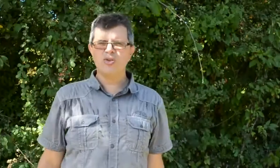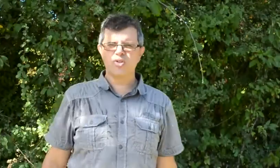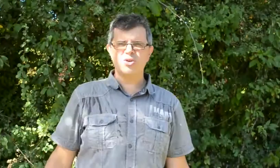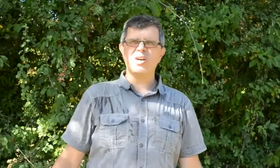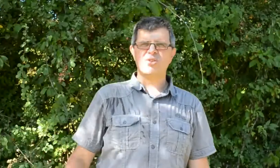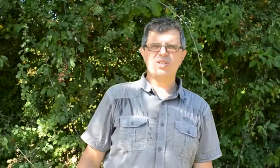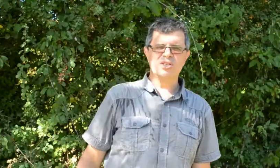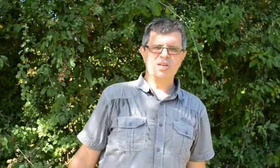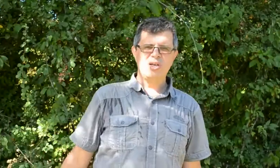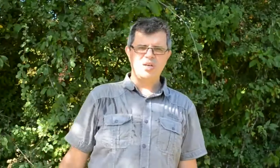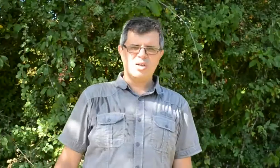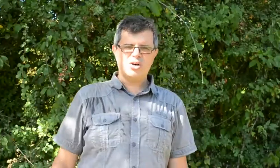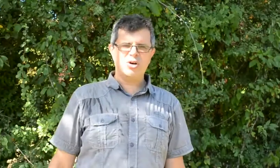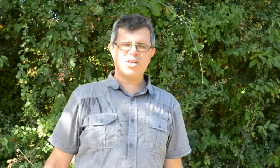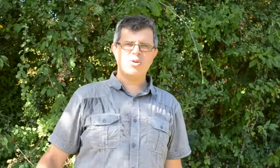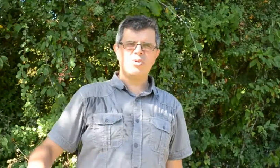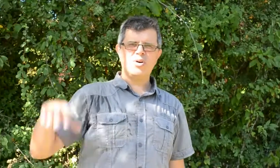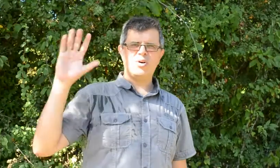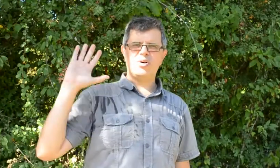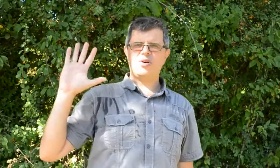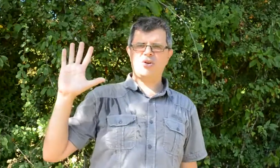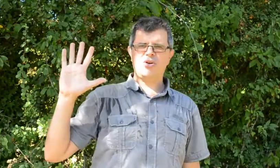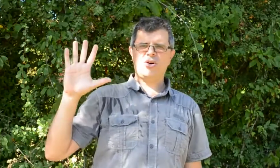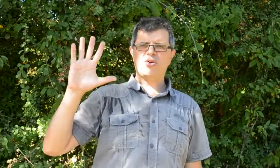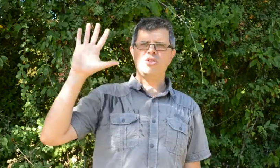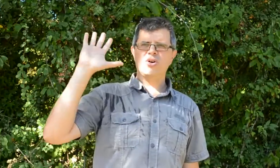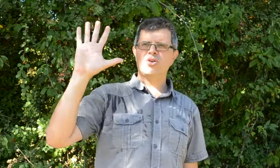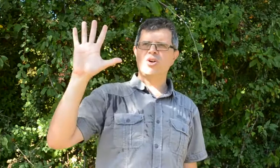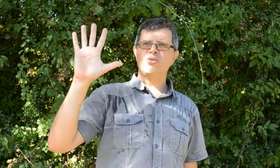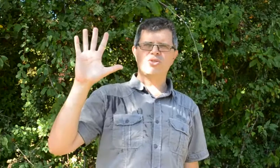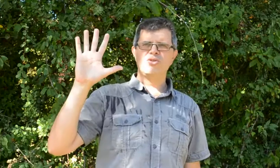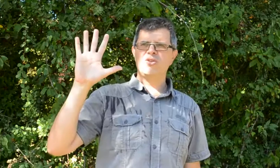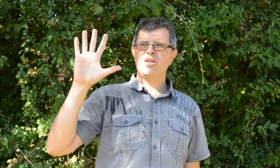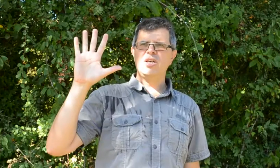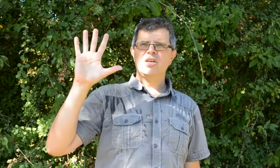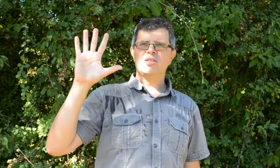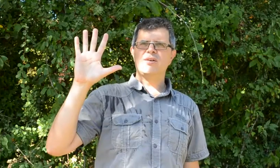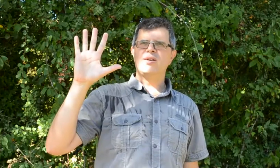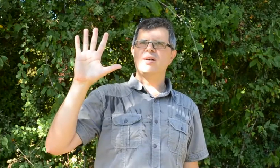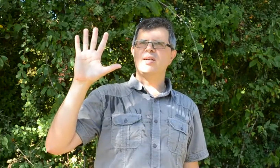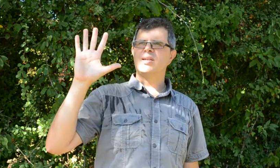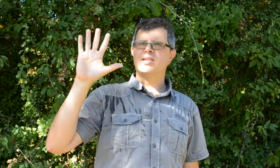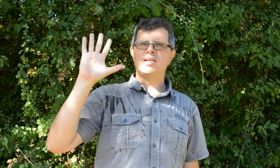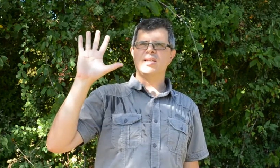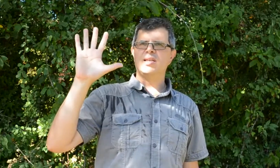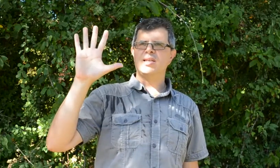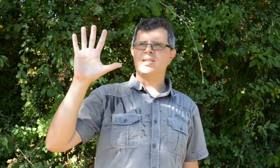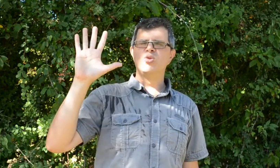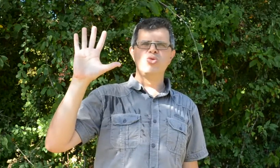de 0 à 110. Comment ? Simplement en considérant que quand les doigts sont levés, c'est modulo